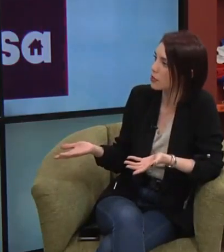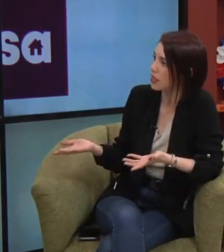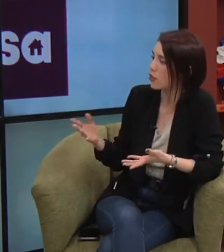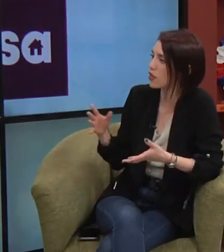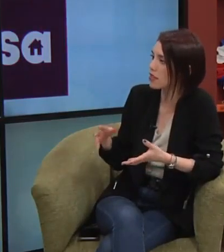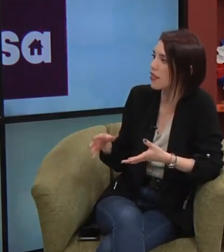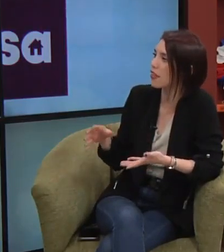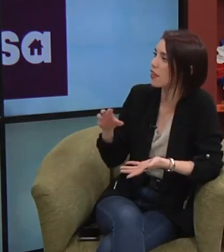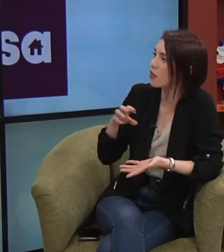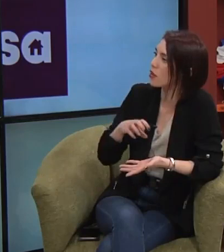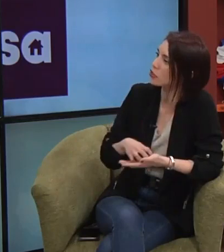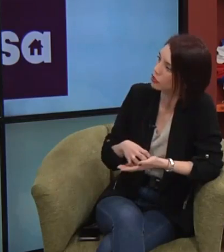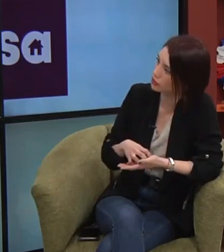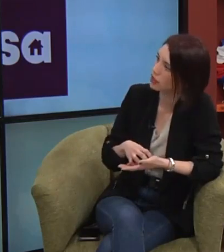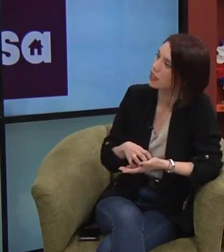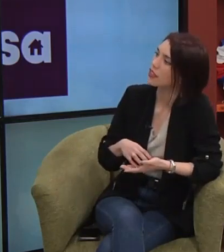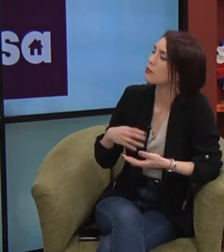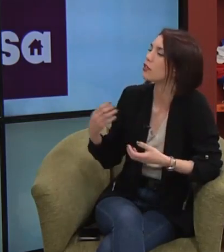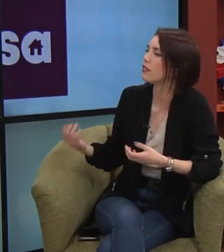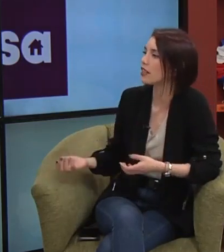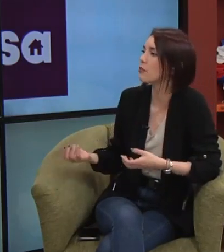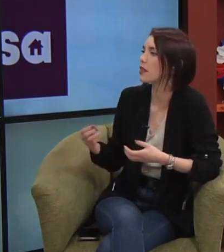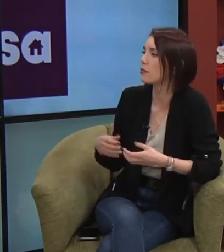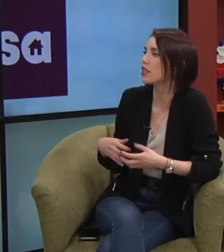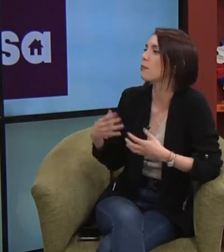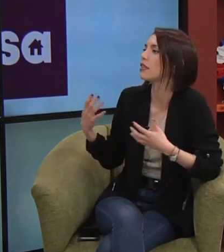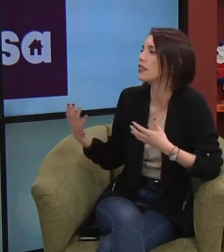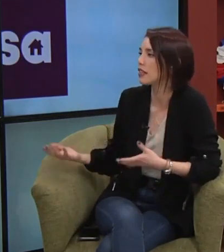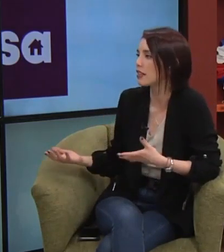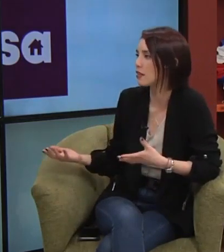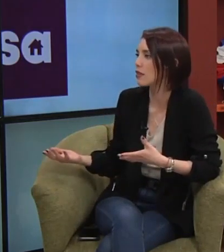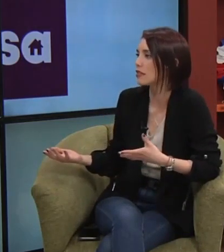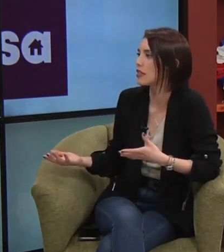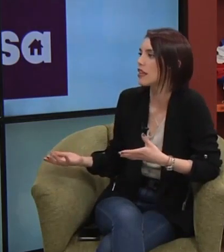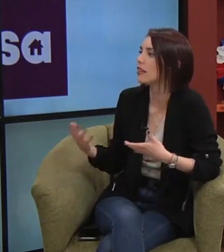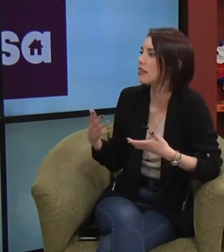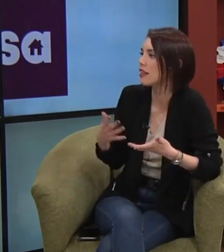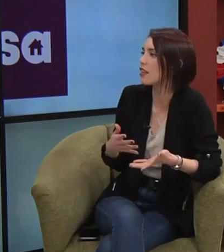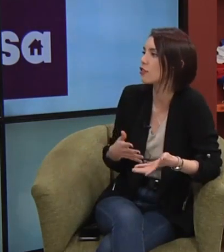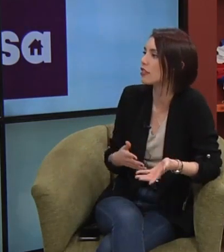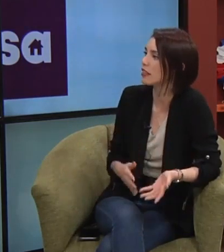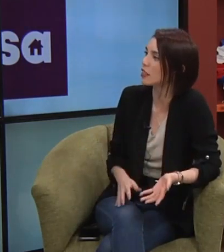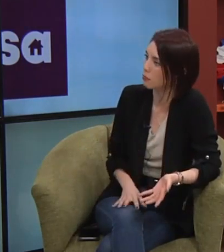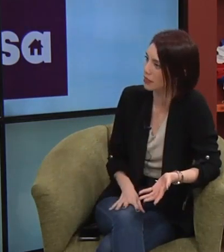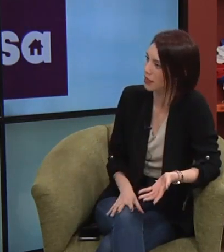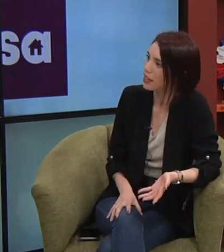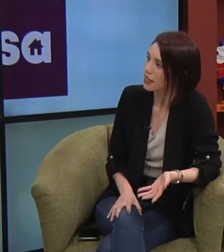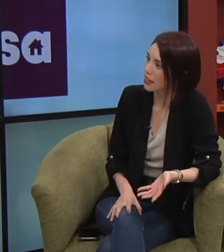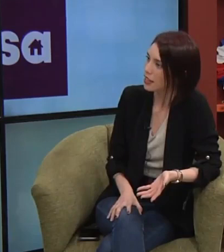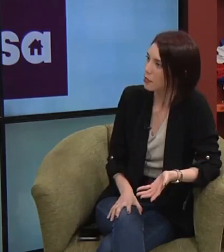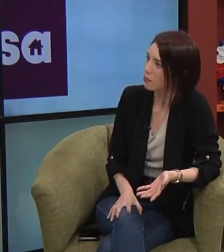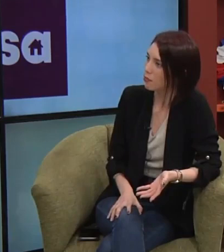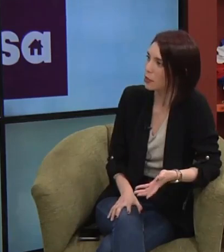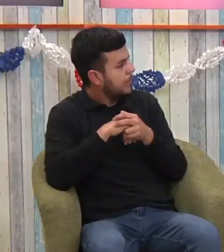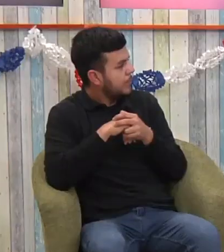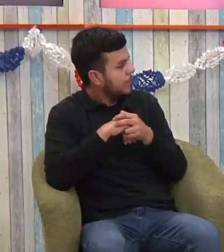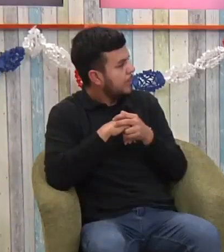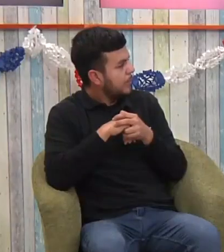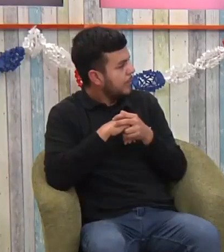porque ya nos decías, desde la educación, te motivaste para poder aprender lengua de señas y al día de hoy ser intérprete. Pero esta es una herramienta